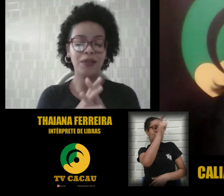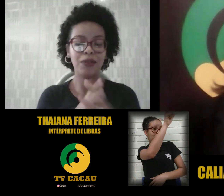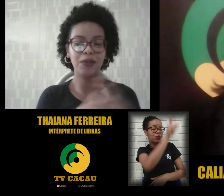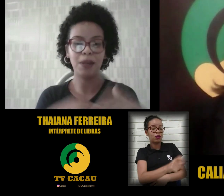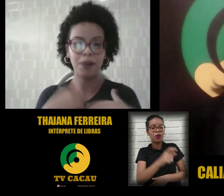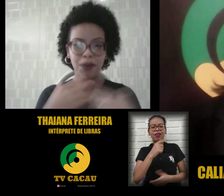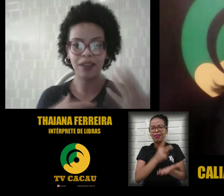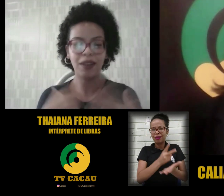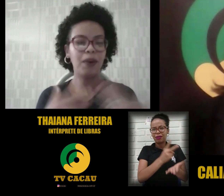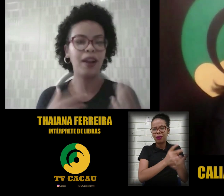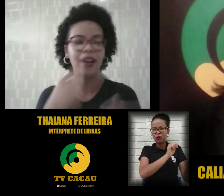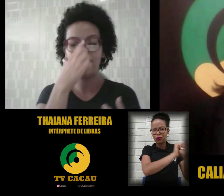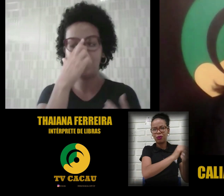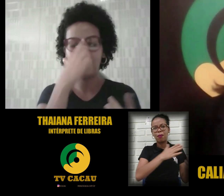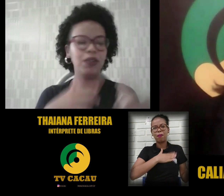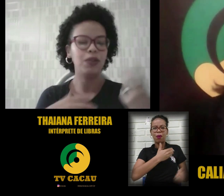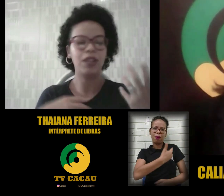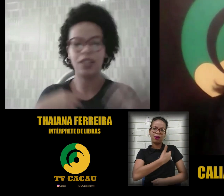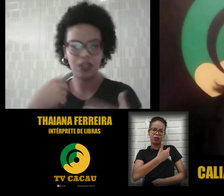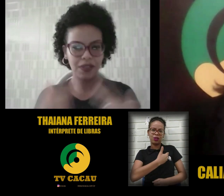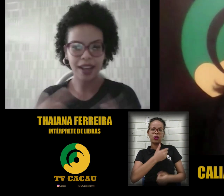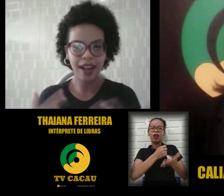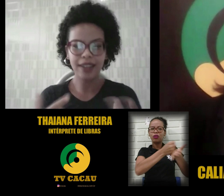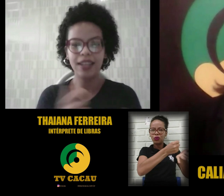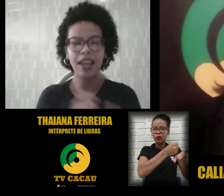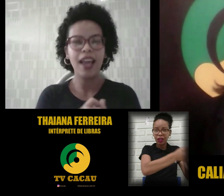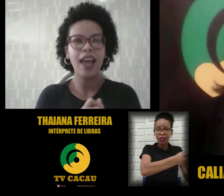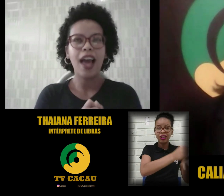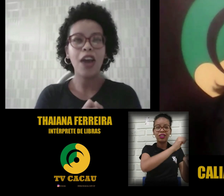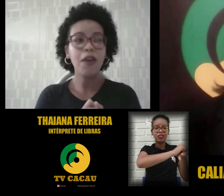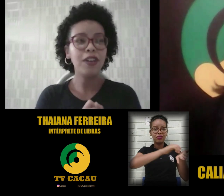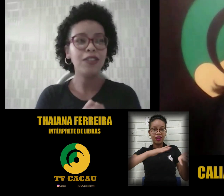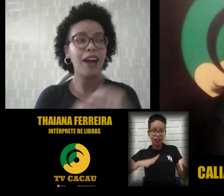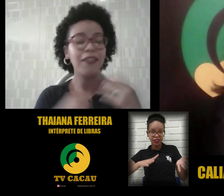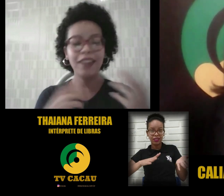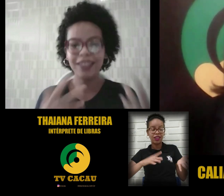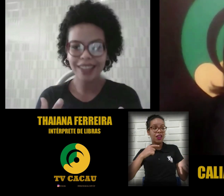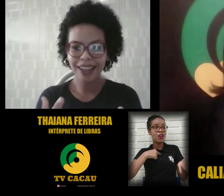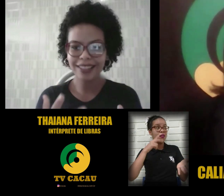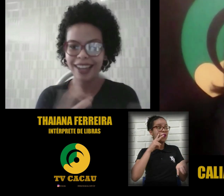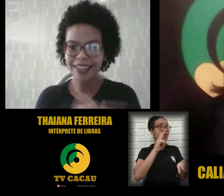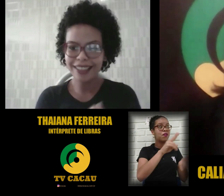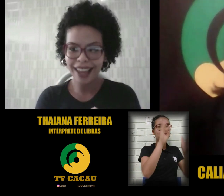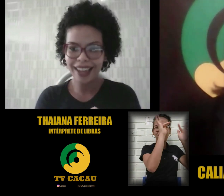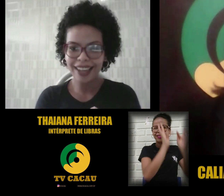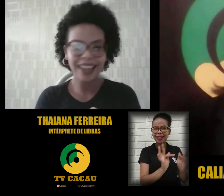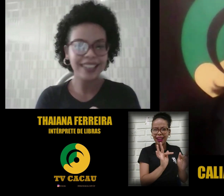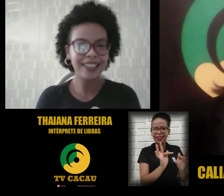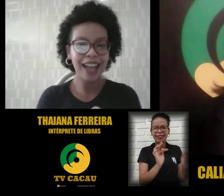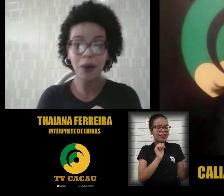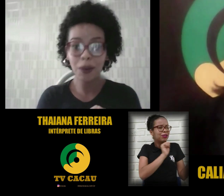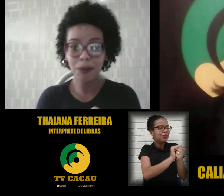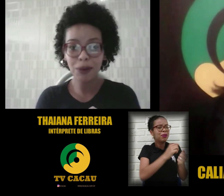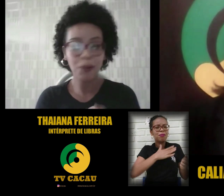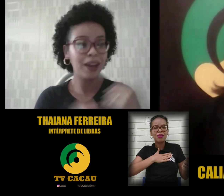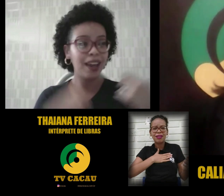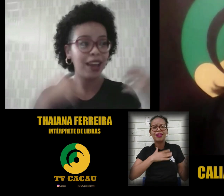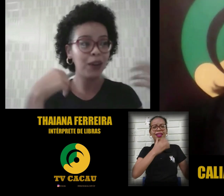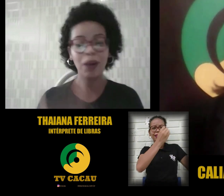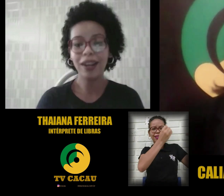sempre estou aqui com ele, ajudando nas atividades, eu vejo a felicidade que ele tem em estar comigo, porque eu estou ali